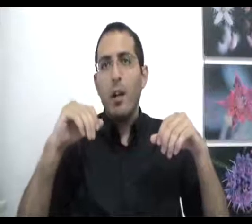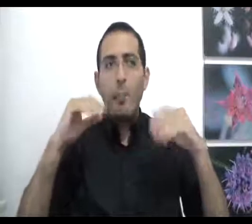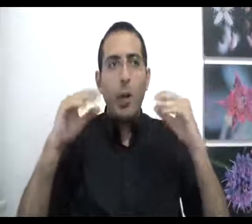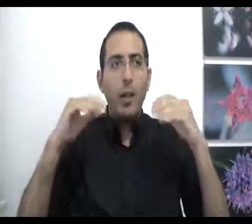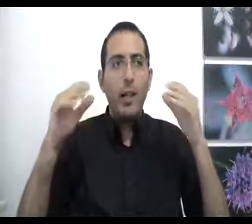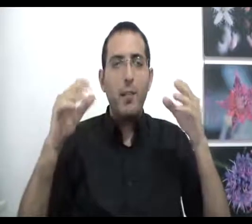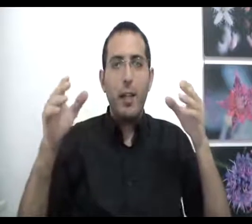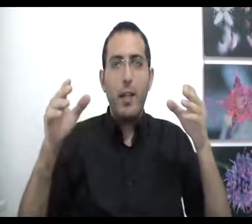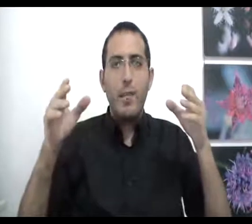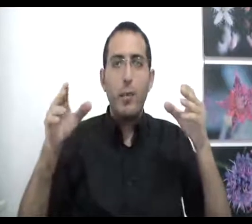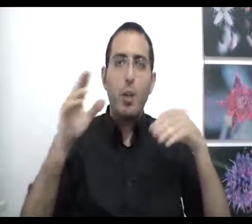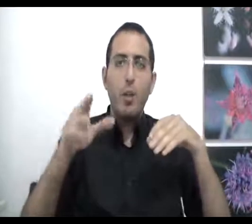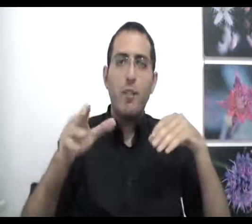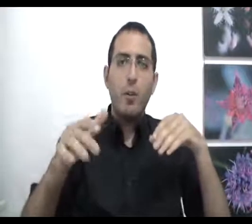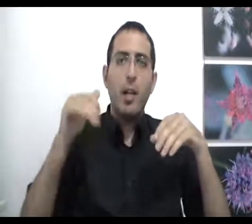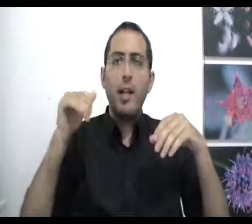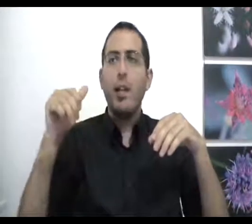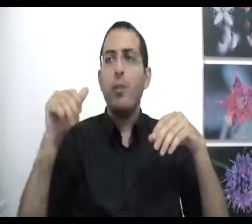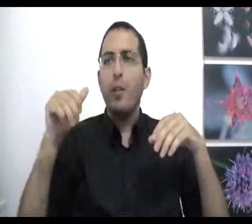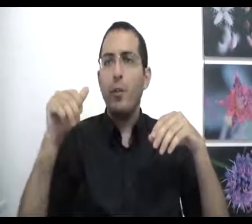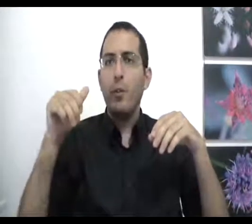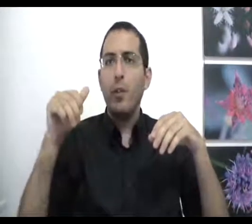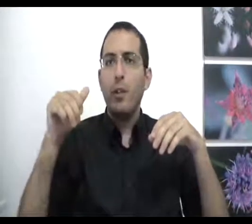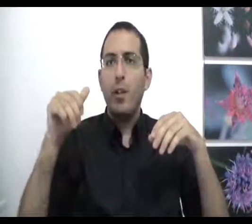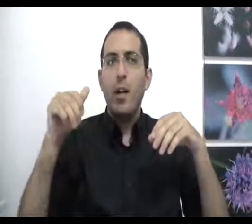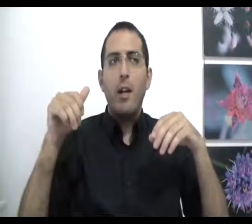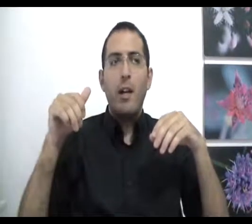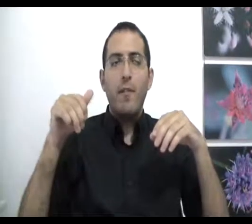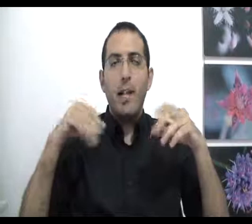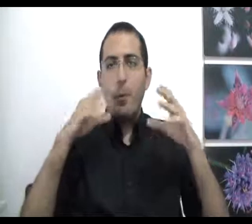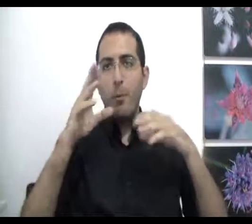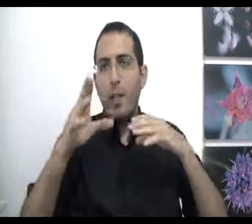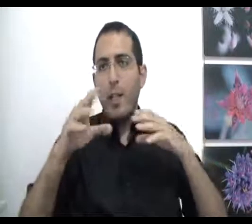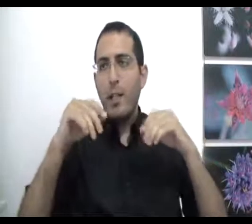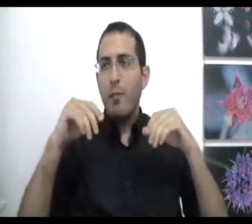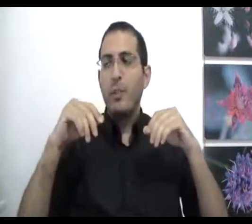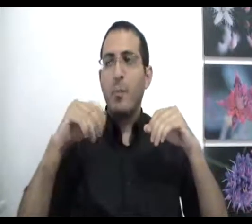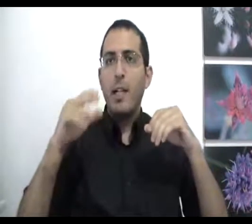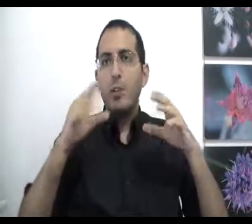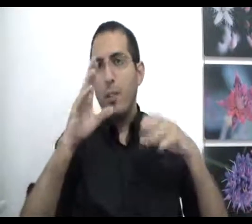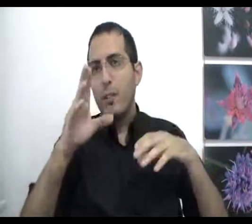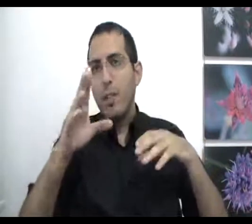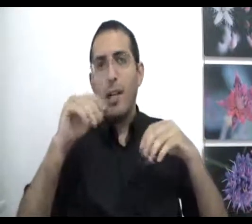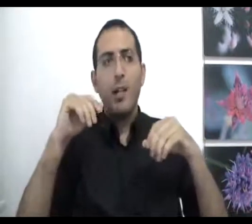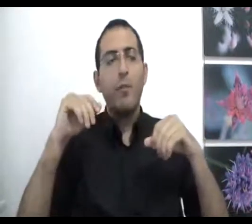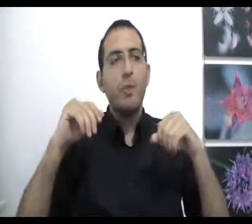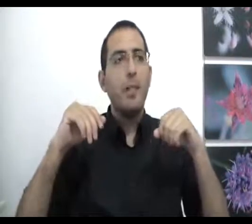בכל רגע ורגע הוא יכול לבחור ללכת לכיוון ההפוך ולמה הוא ממשיך ללכת לכיוון הזה? בגלל שיש לו רצון ללכת לכיוון הזה